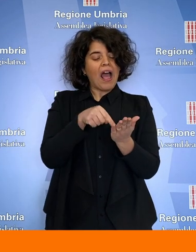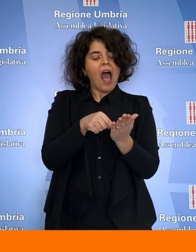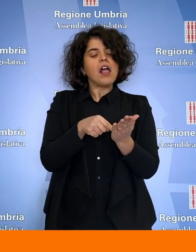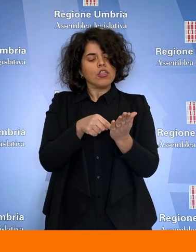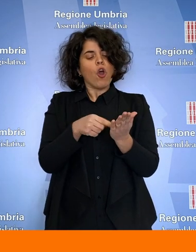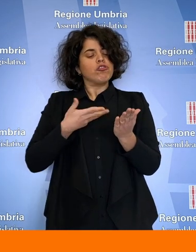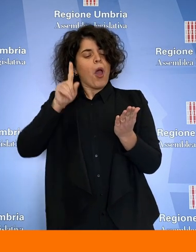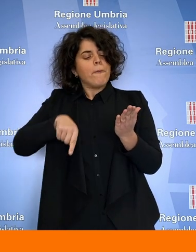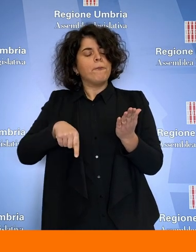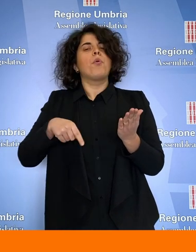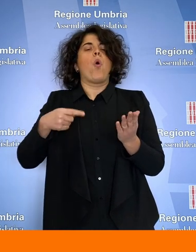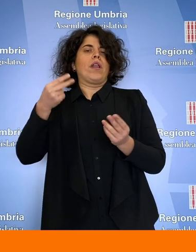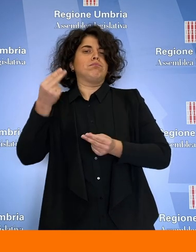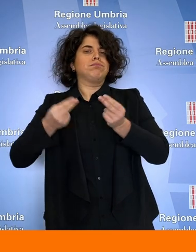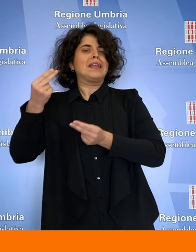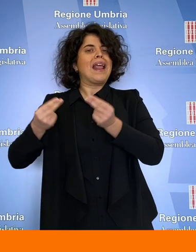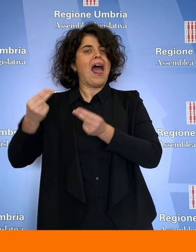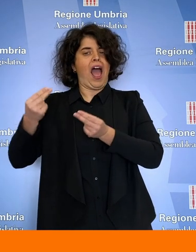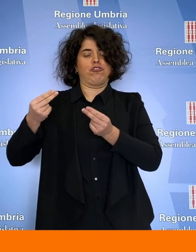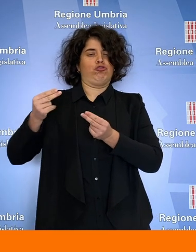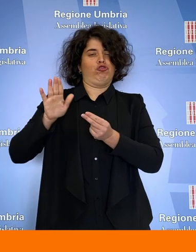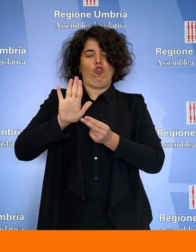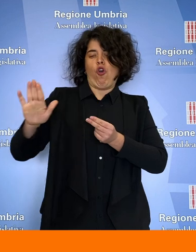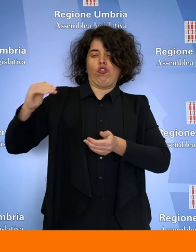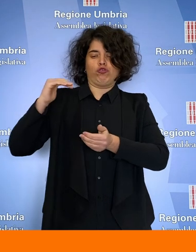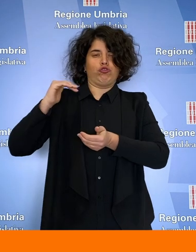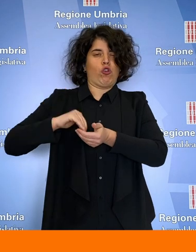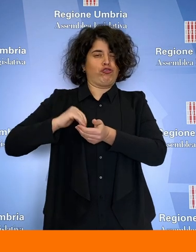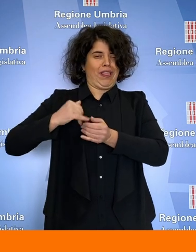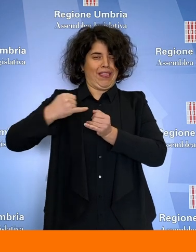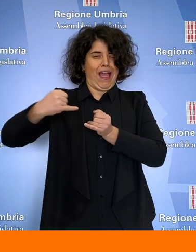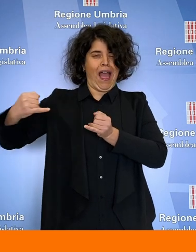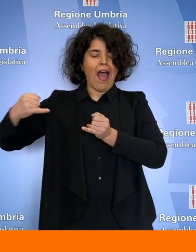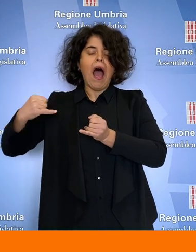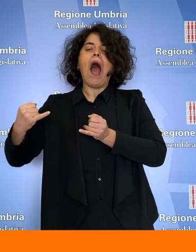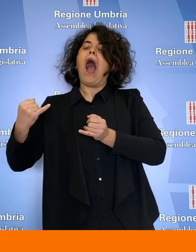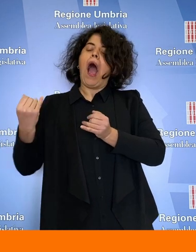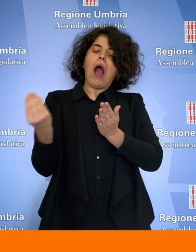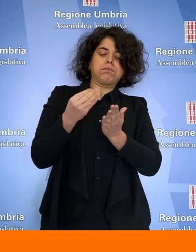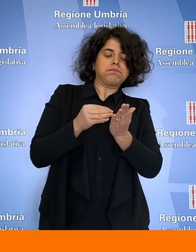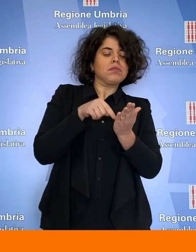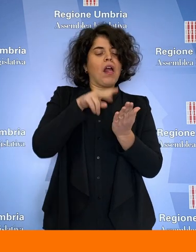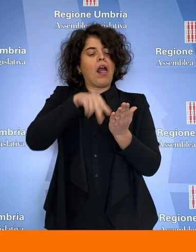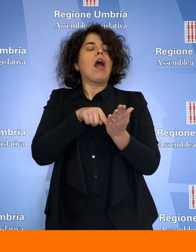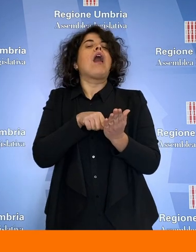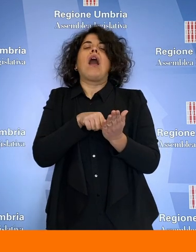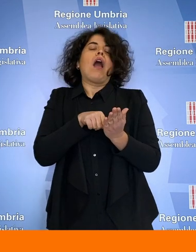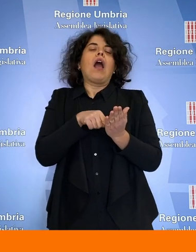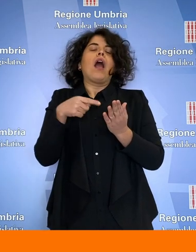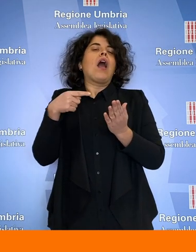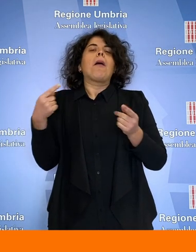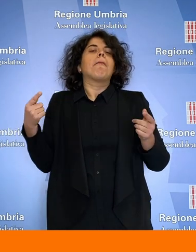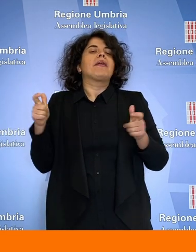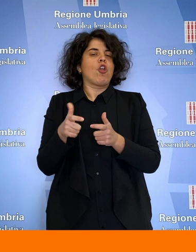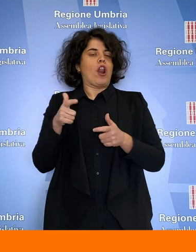tutte le partecipate società regionali, sulle quali la minoranza ha più volte espresso critiche e proposte che non sono mai